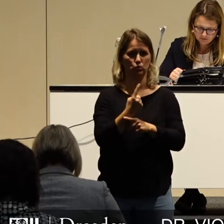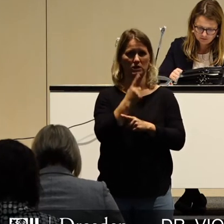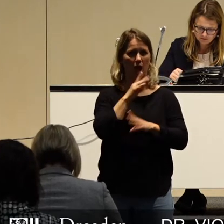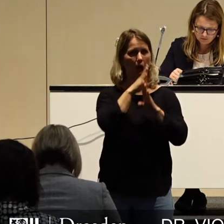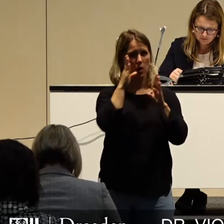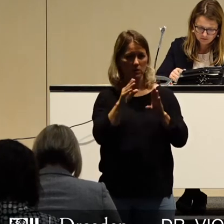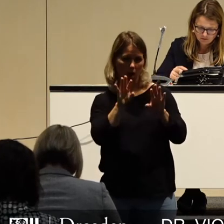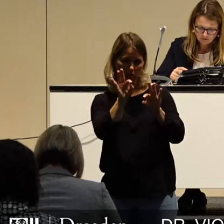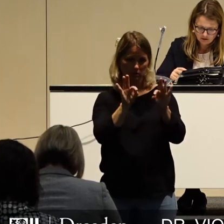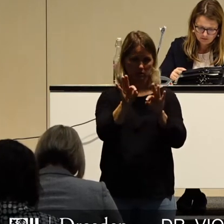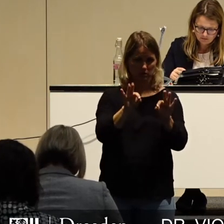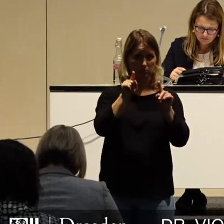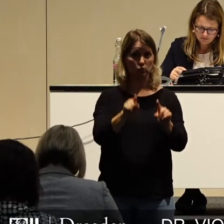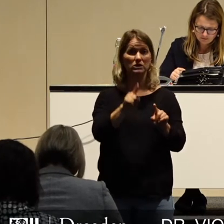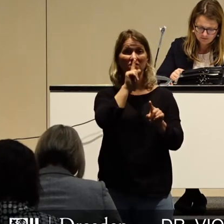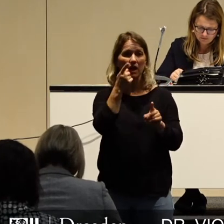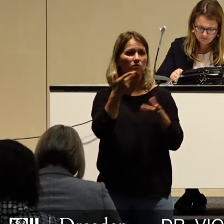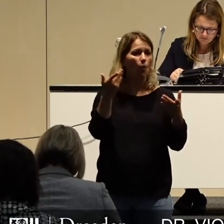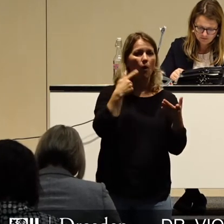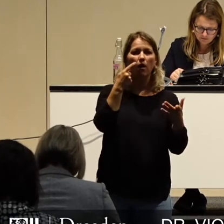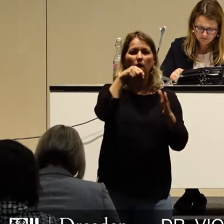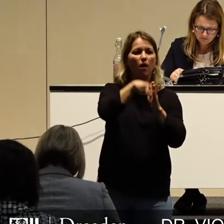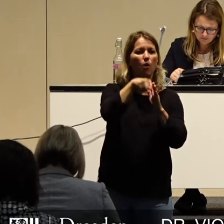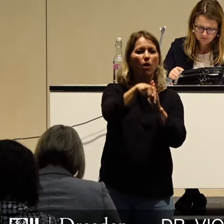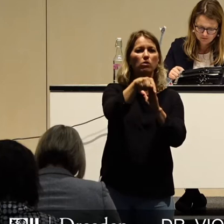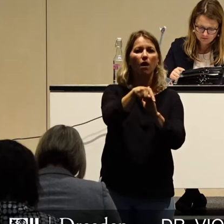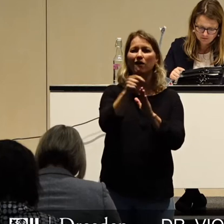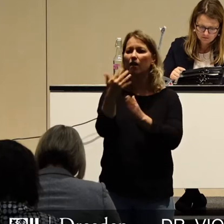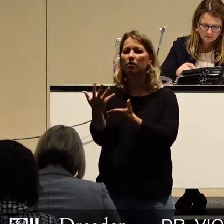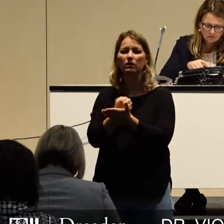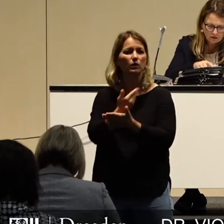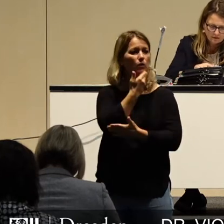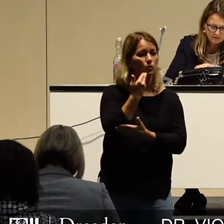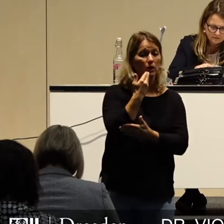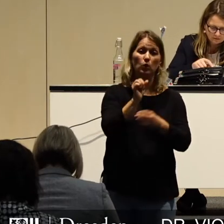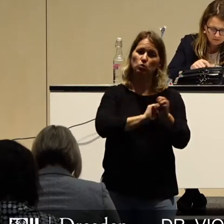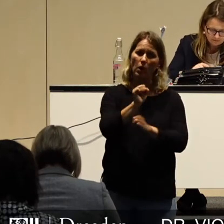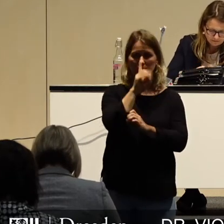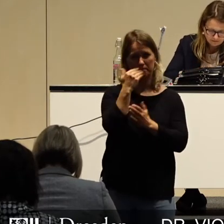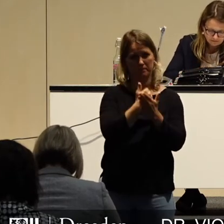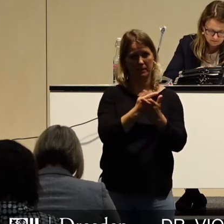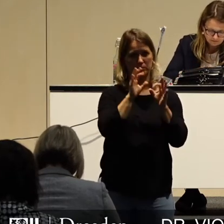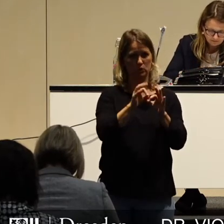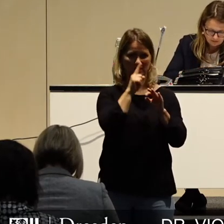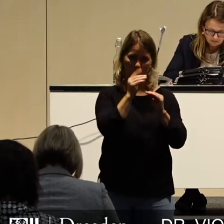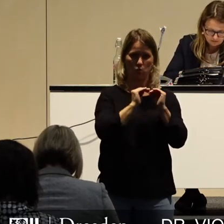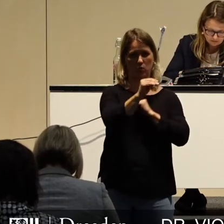um die haushalterischen Lücken durch und auch ohne Corona zu schließen. Zum anderen,